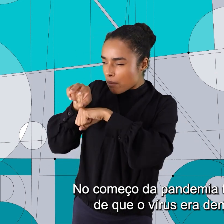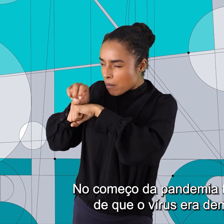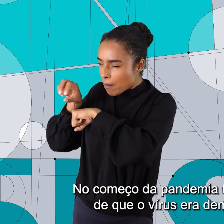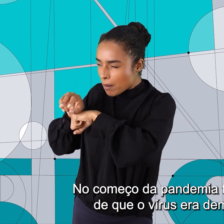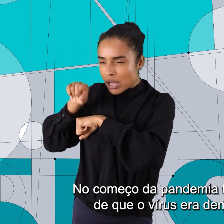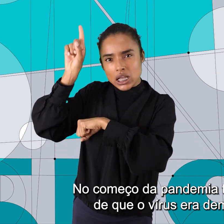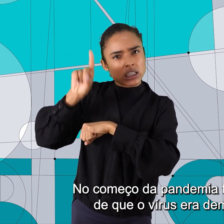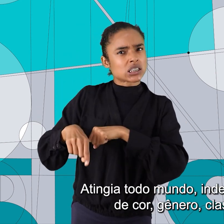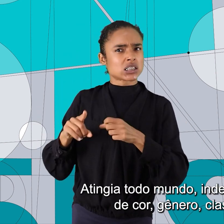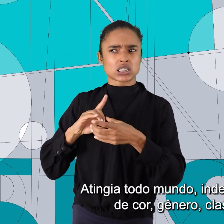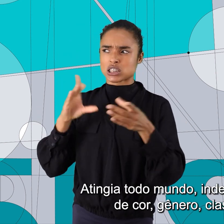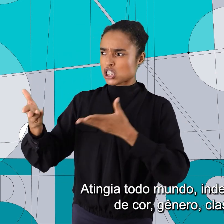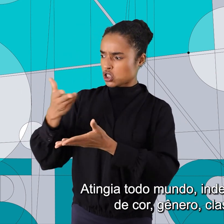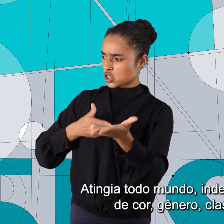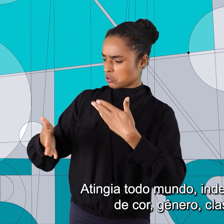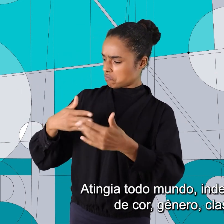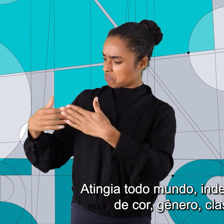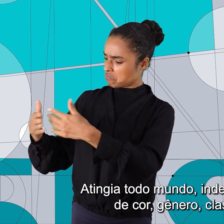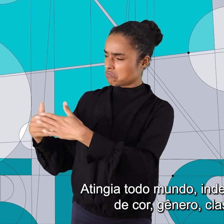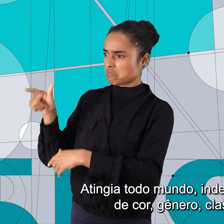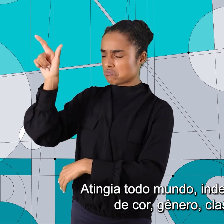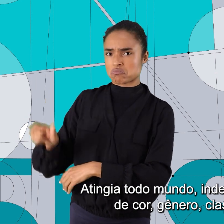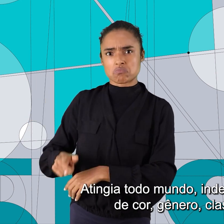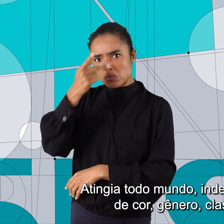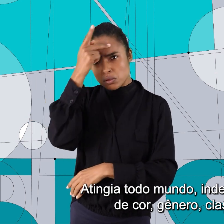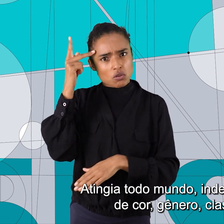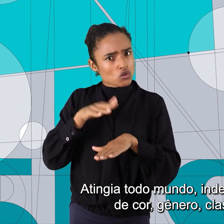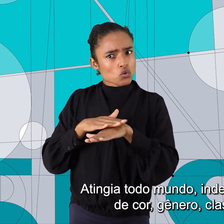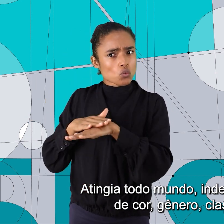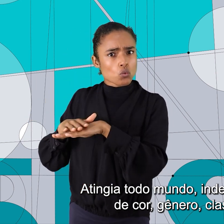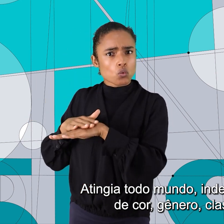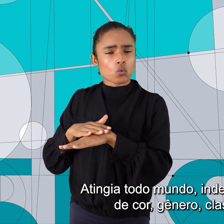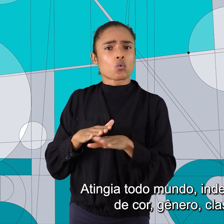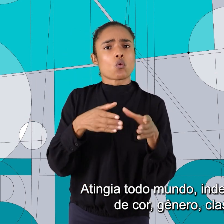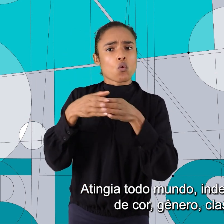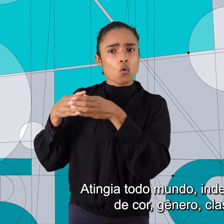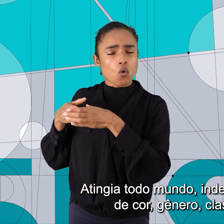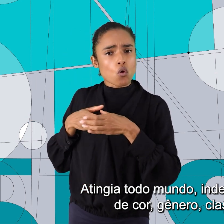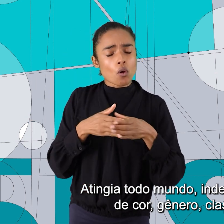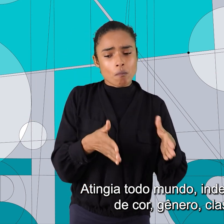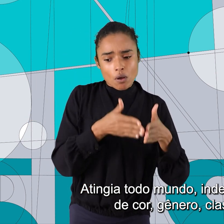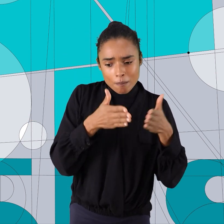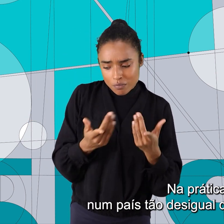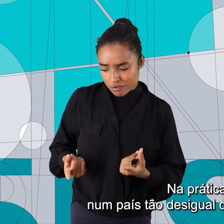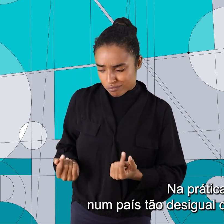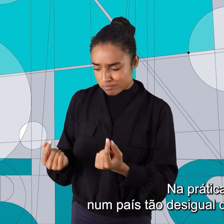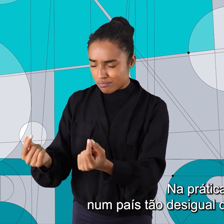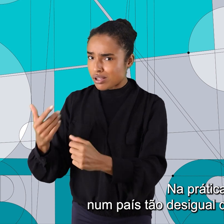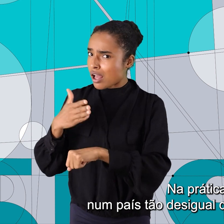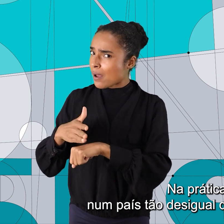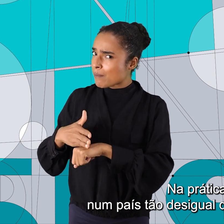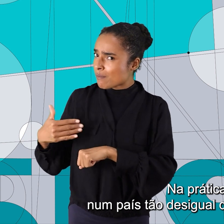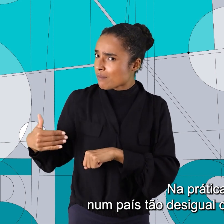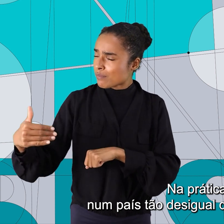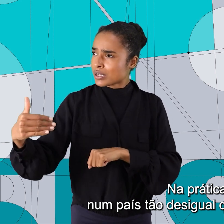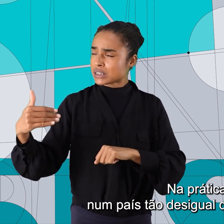democrático, né? Atingia todo mundo, independentemente de cor, gênero, classe social. Na prática,